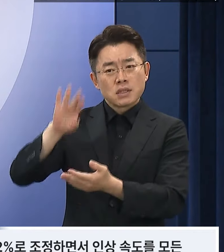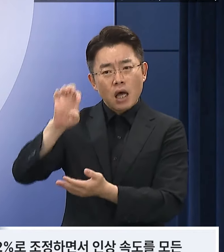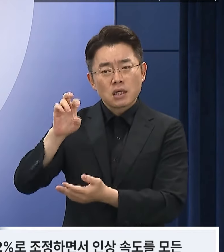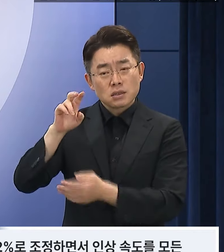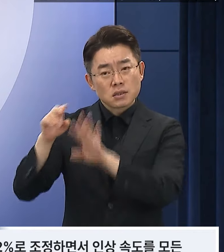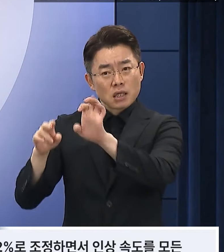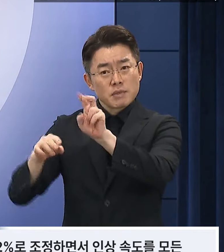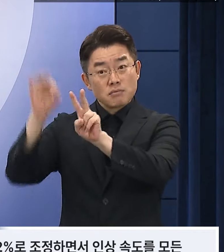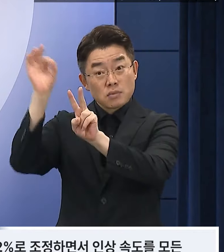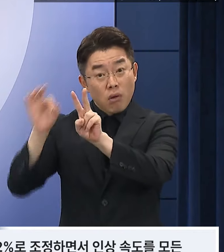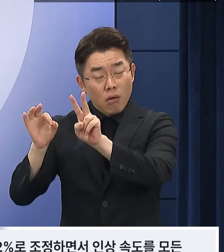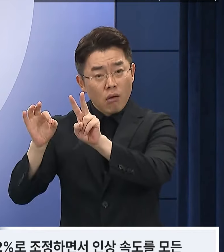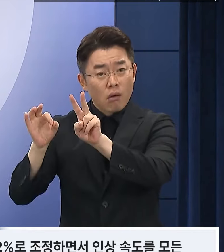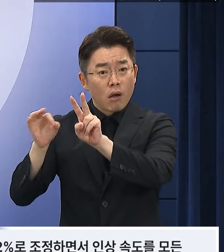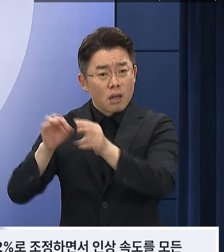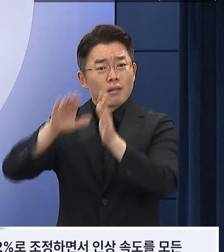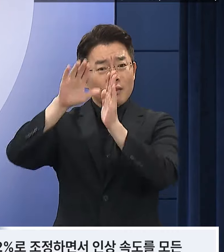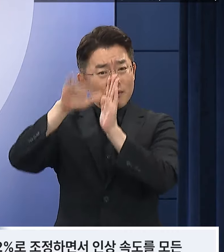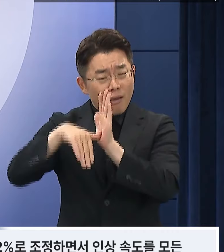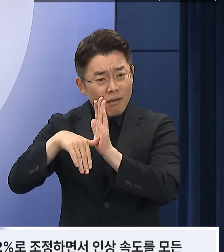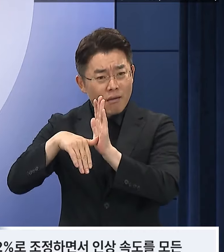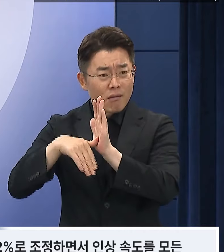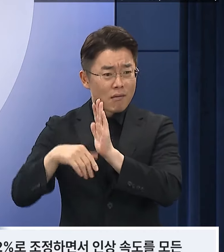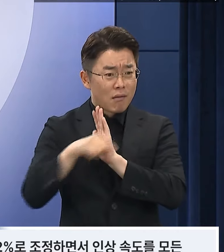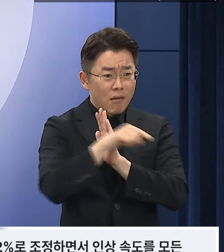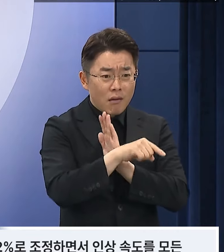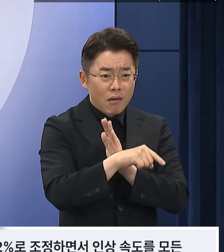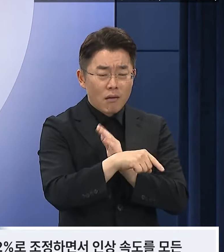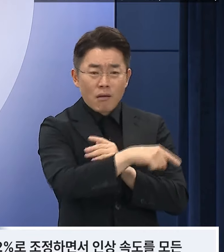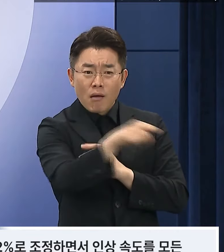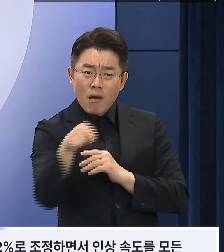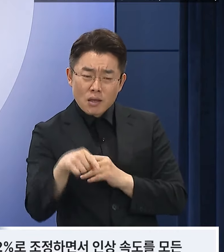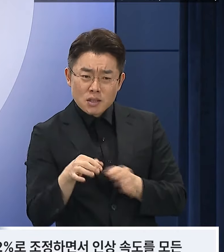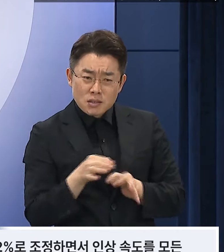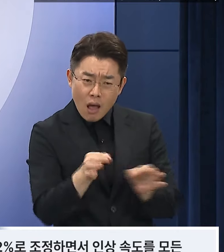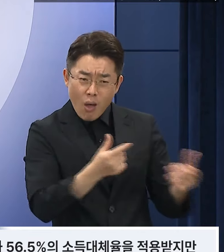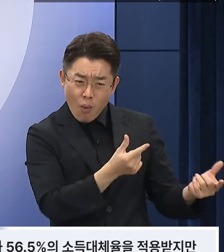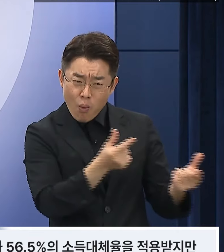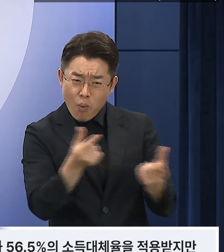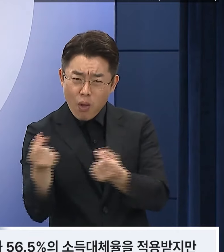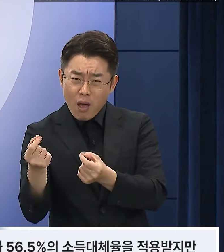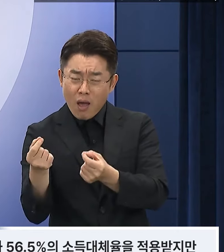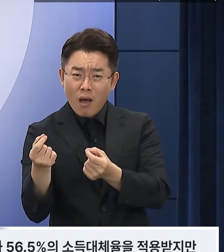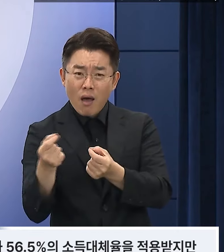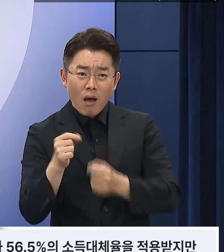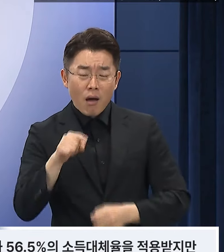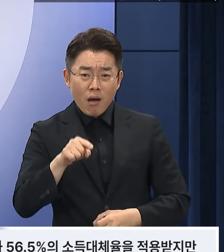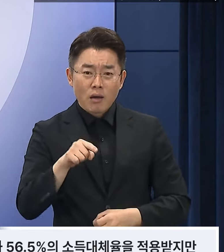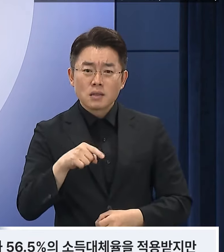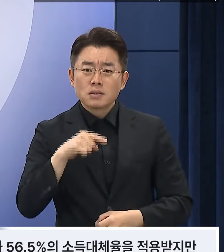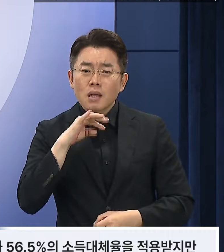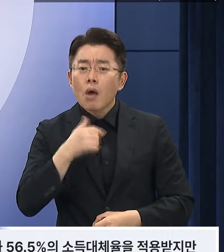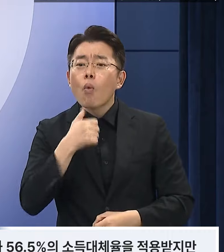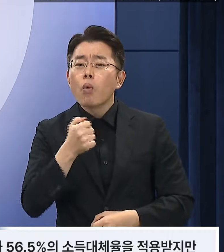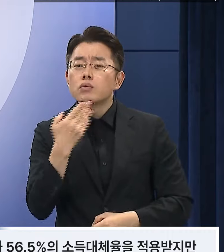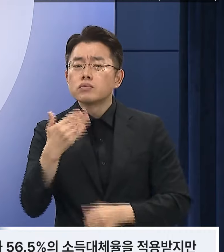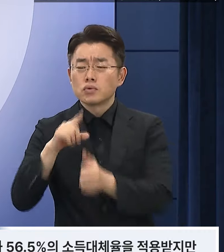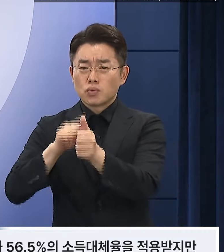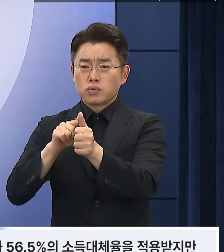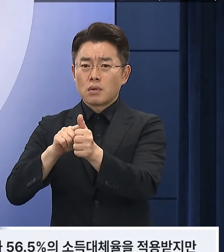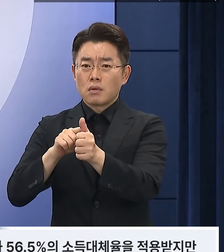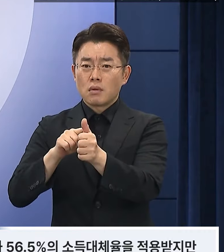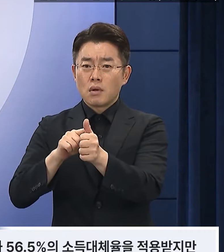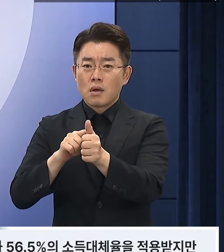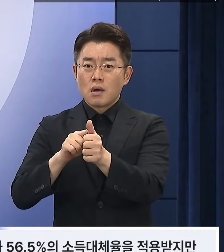인상속도를 모든 세대에게 동일하게 적용하는 경우 현재 59세인 가입자께서는